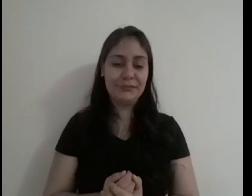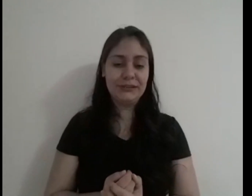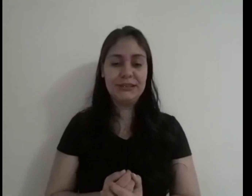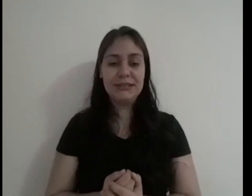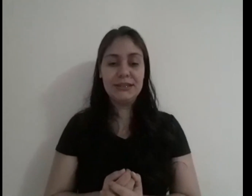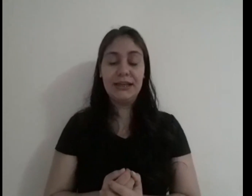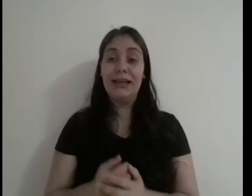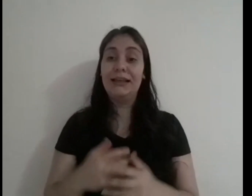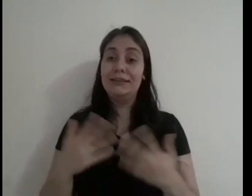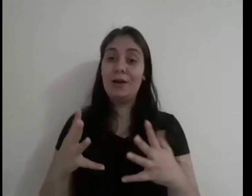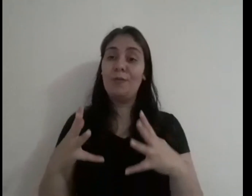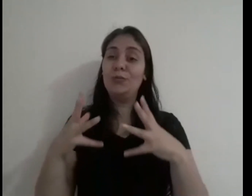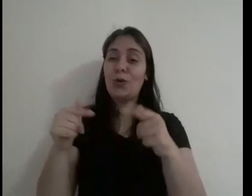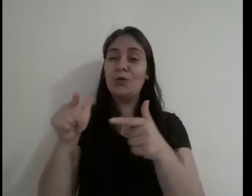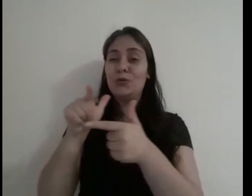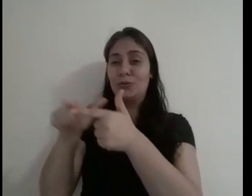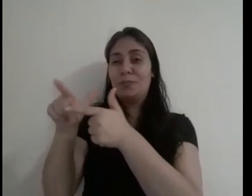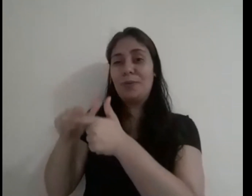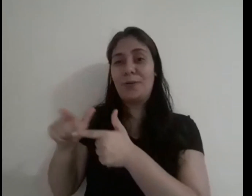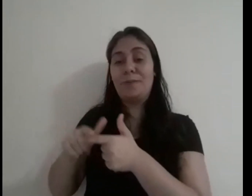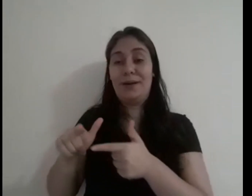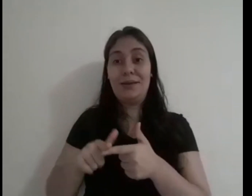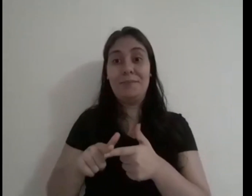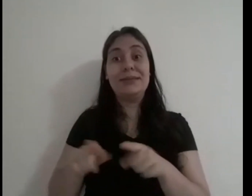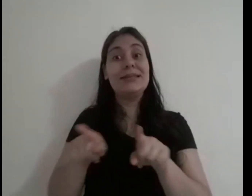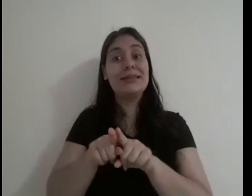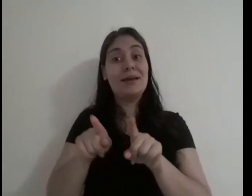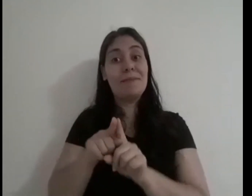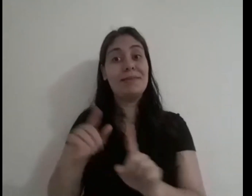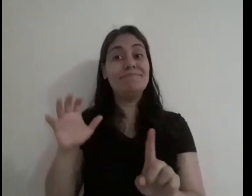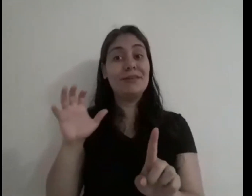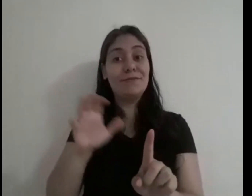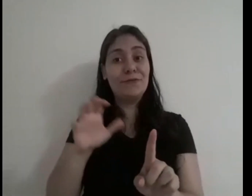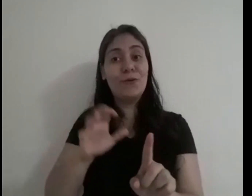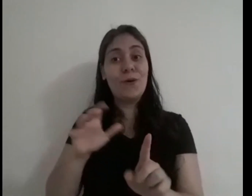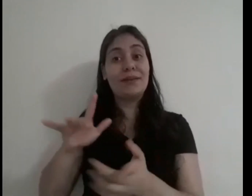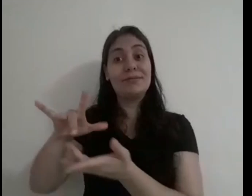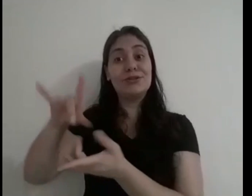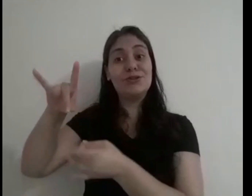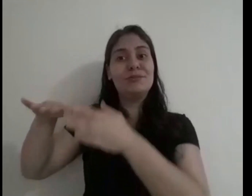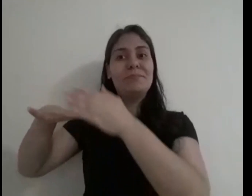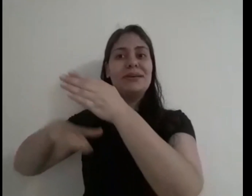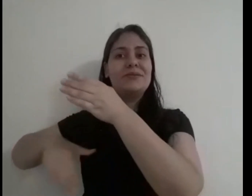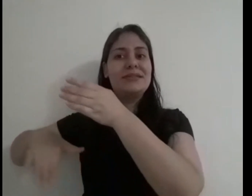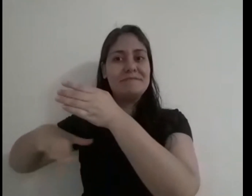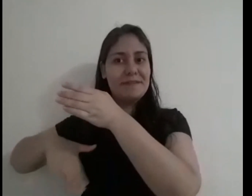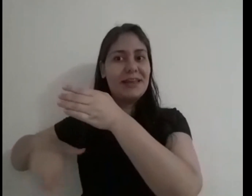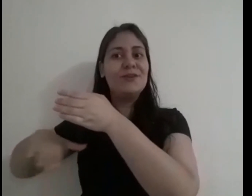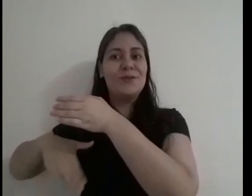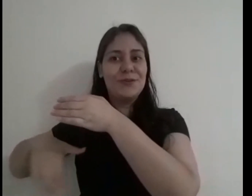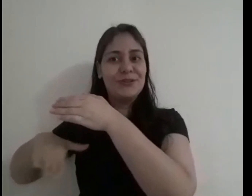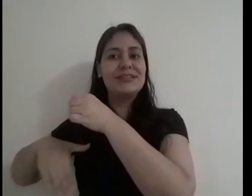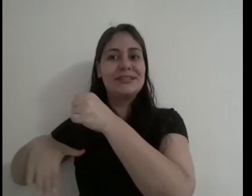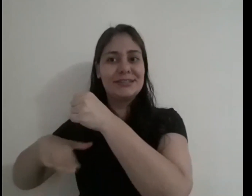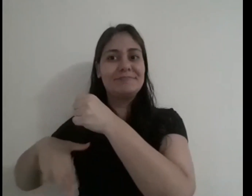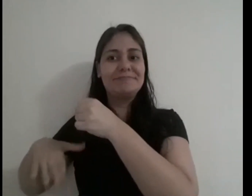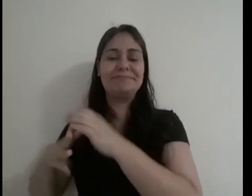Então, todos esses problemas surgiram e também havia uma influência de espíritos inferiores, né?